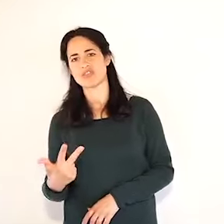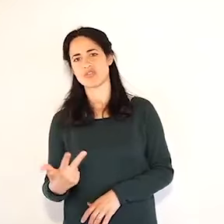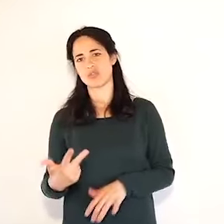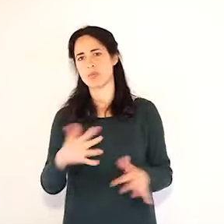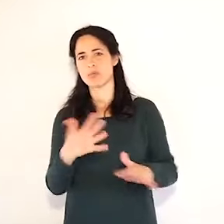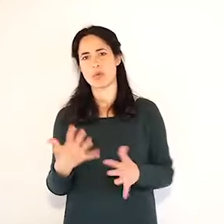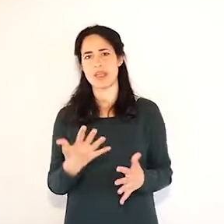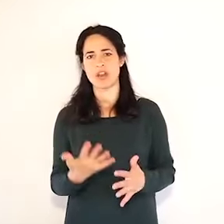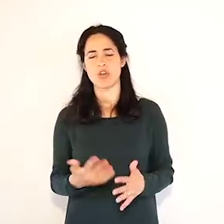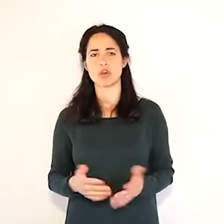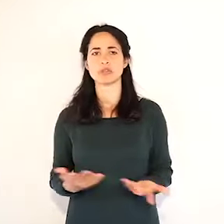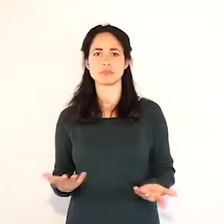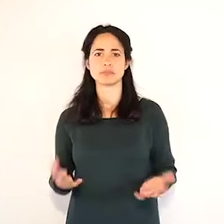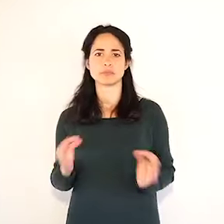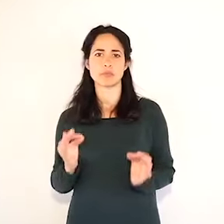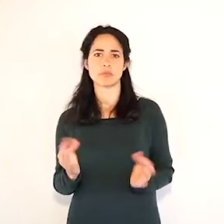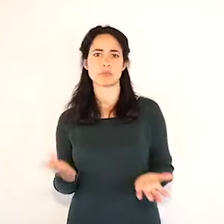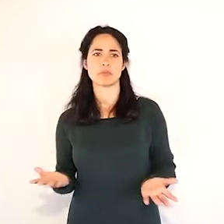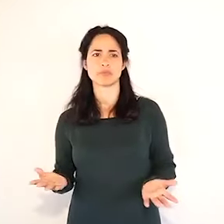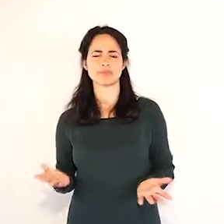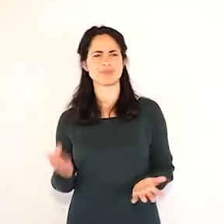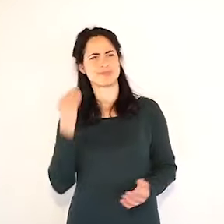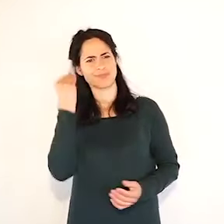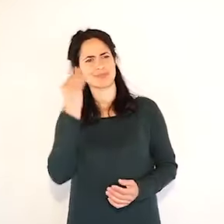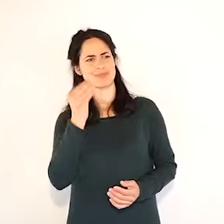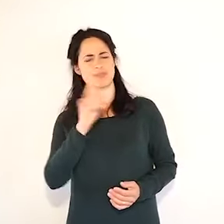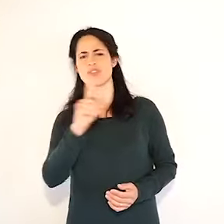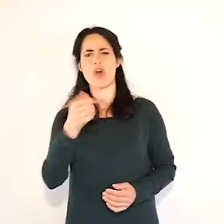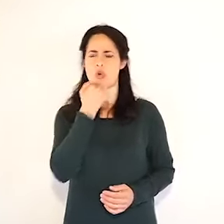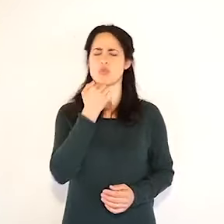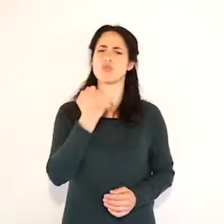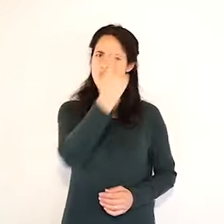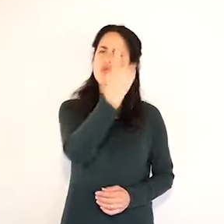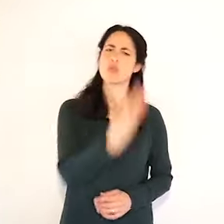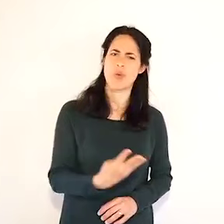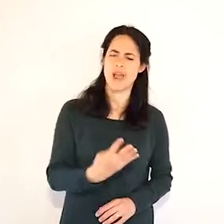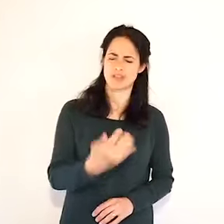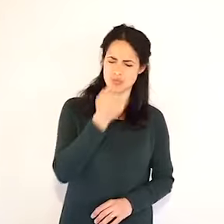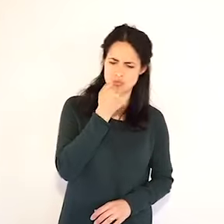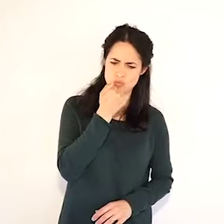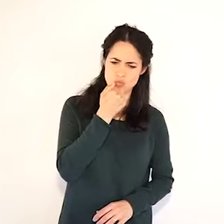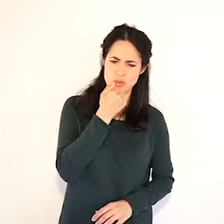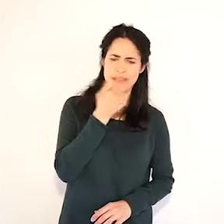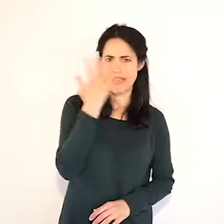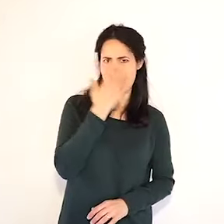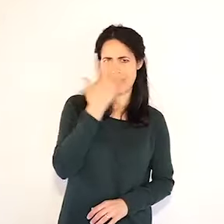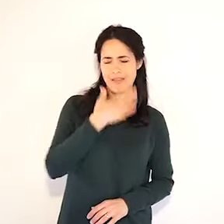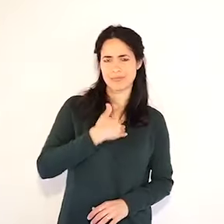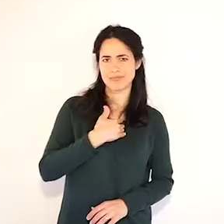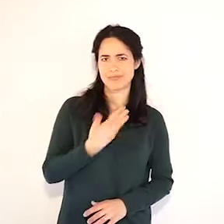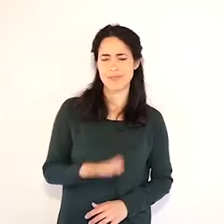perdonatemi ho fatto i conti a memoria, insomma 39 su 118 circa 1 su 4